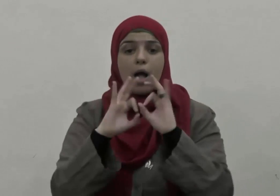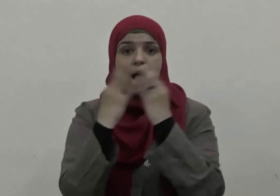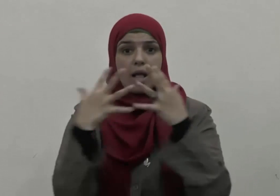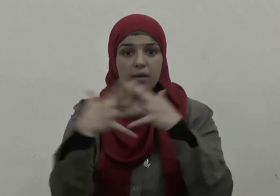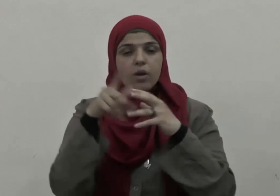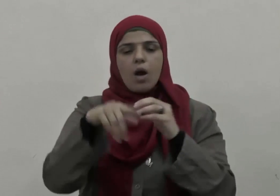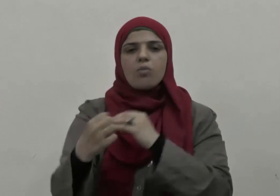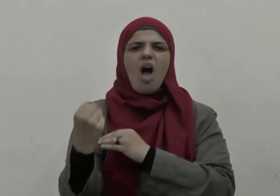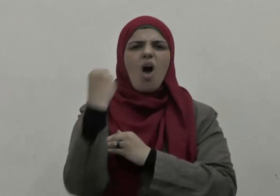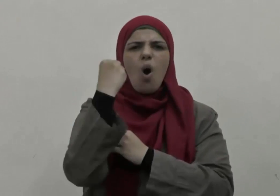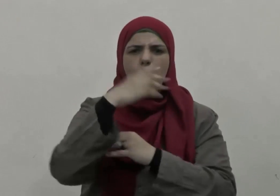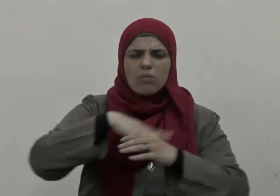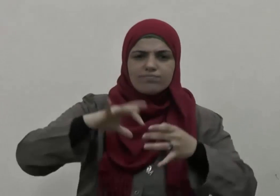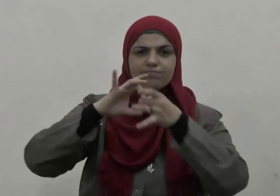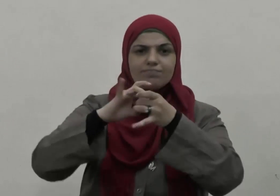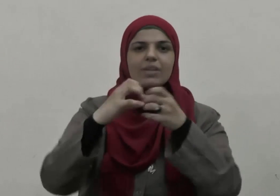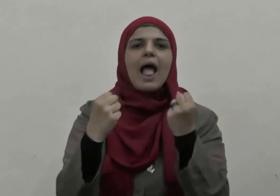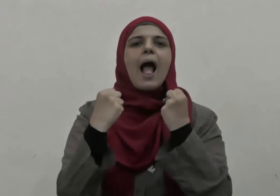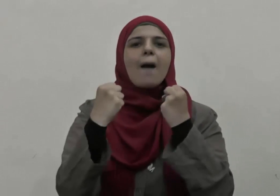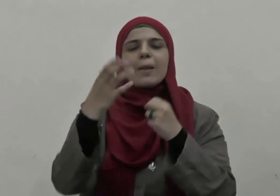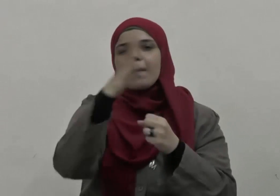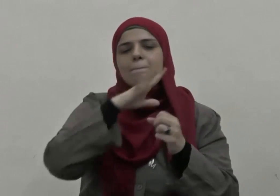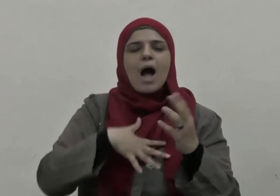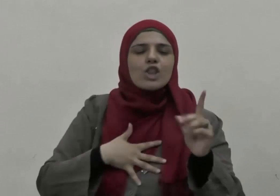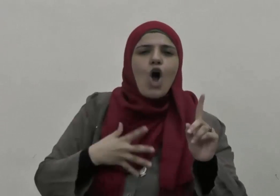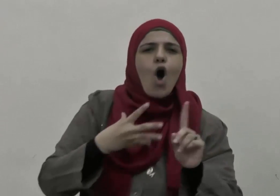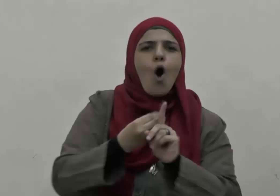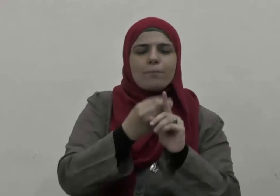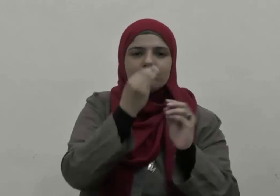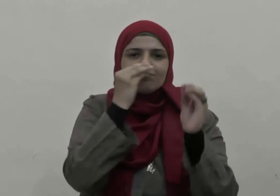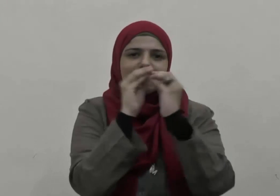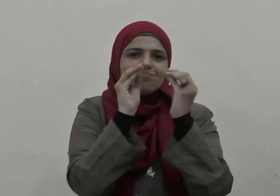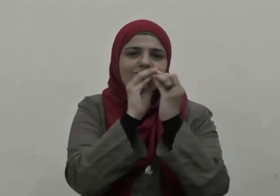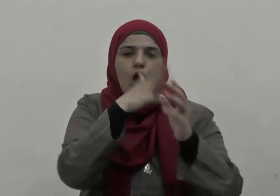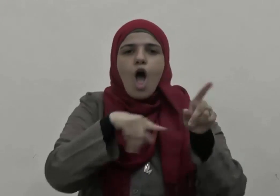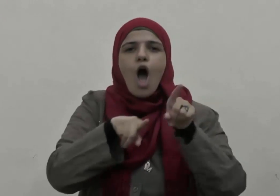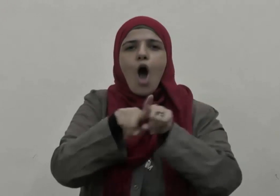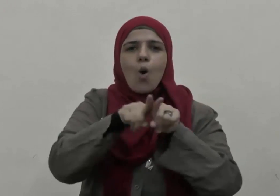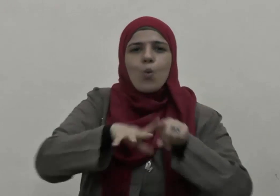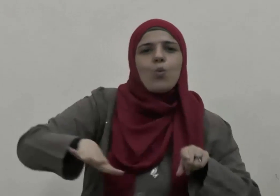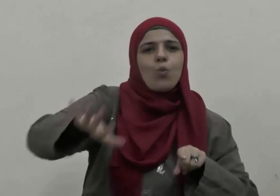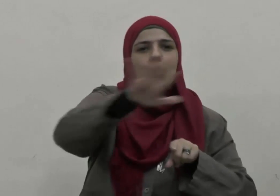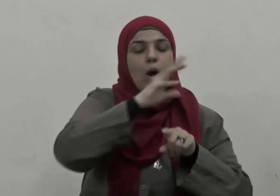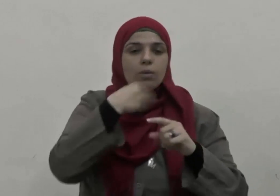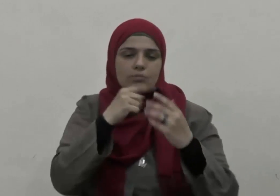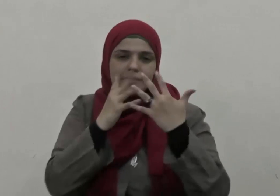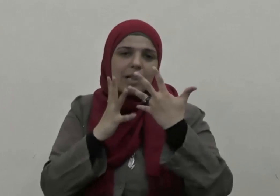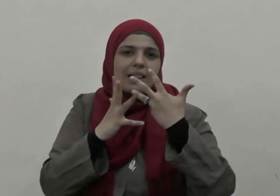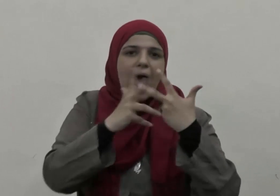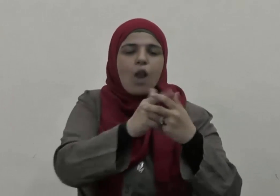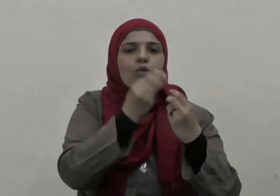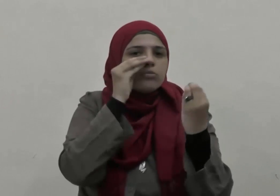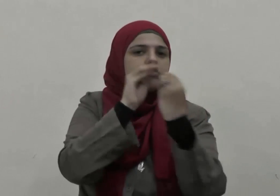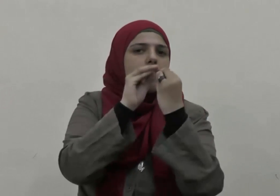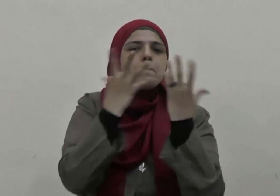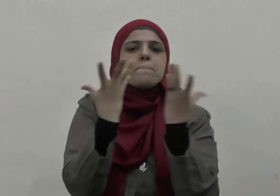يقوي أواصر المودة والمحبة والأخوة والتآلف بين